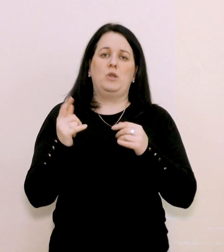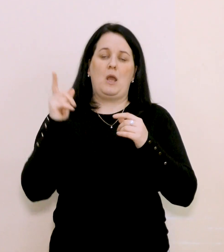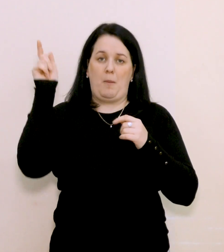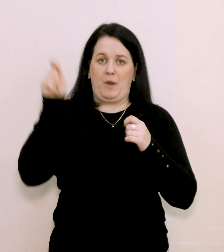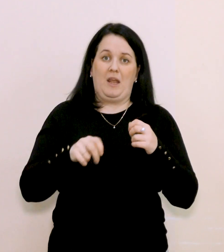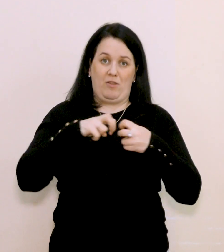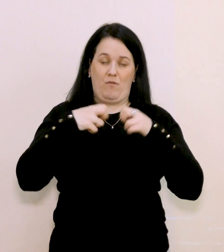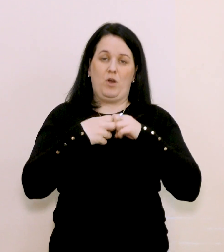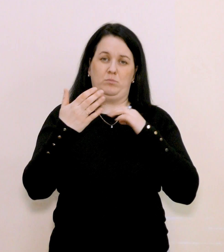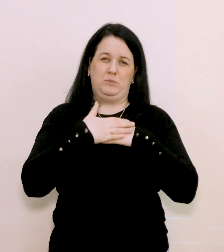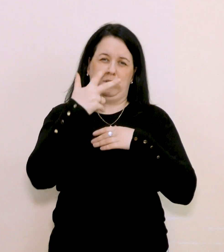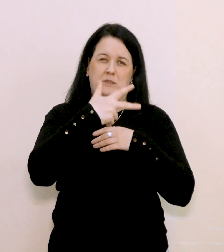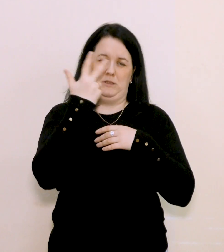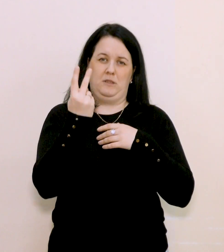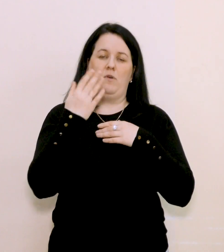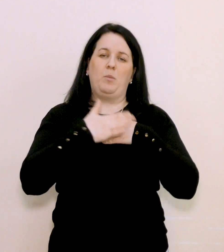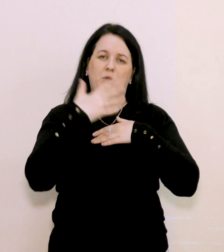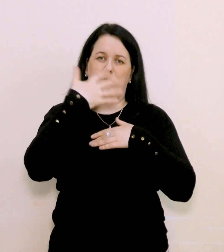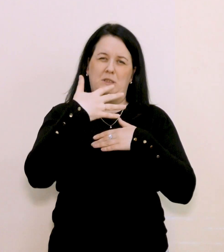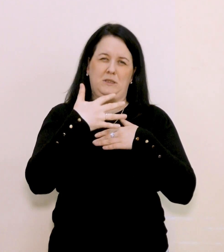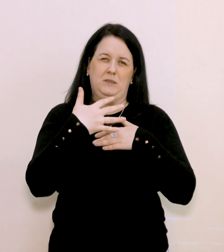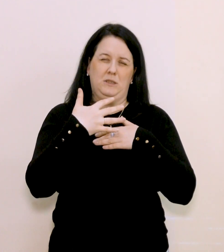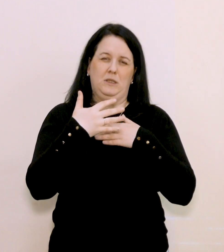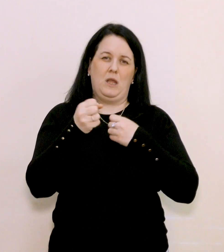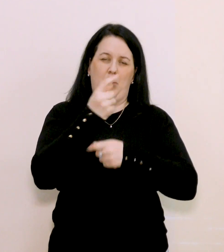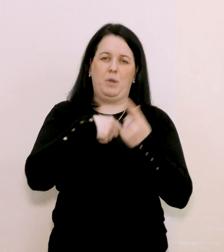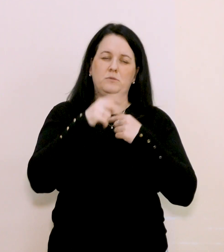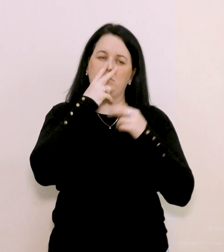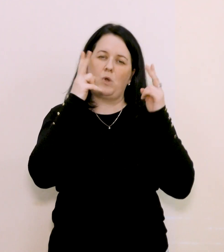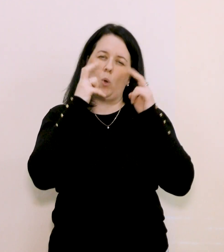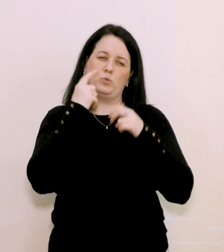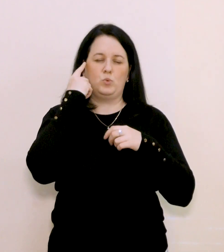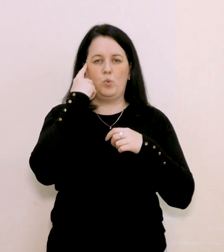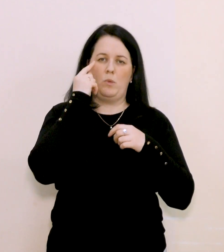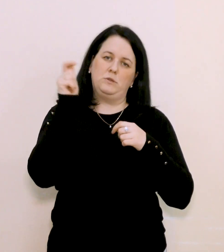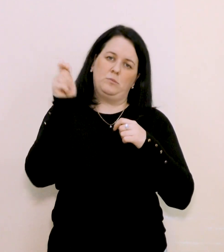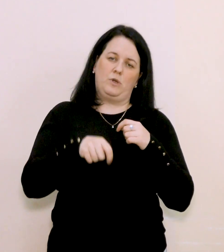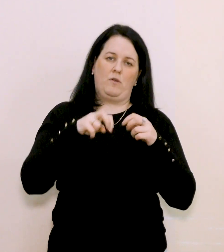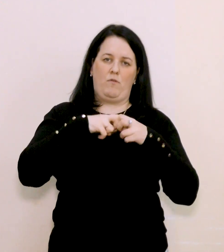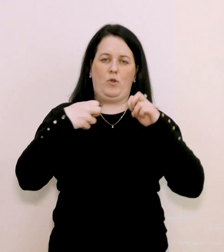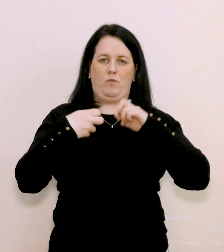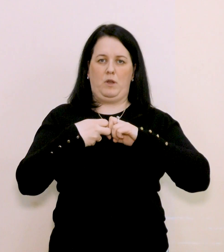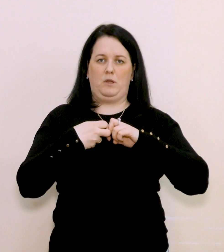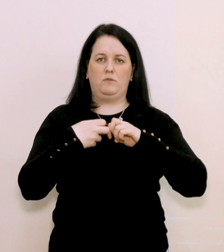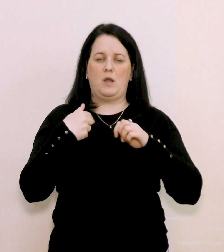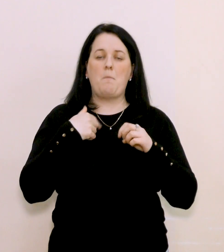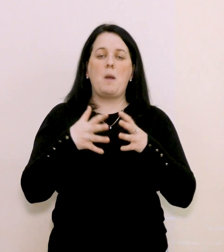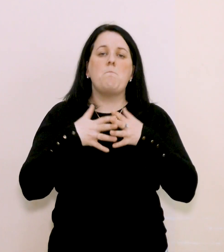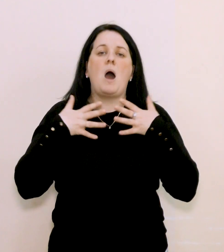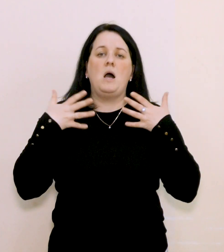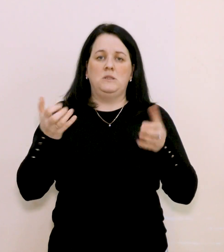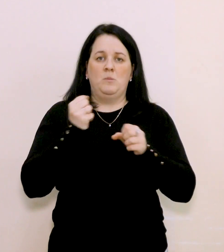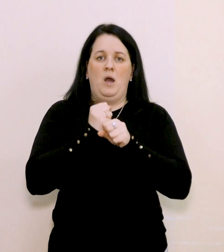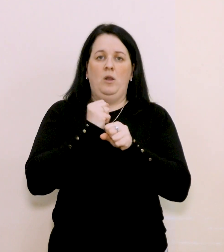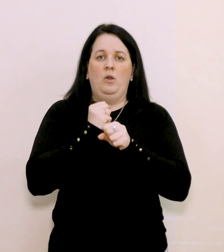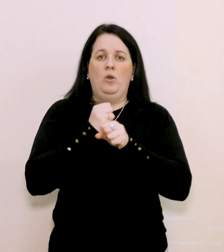32, ну і ще близько п'яти десятків бізнесів розглядають переїзд до Івано-Франківська, тому ми максимально